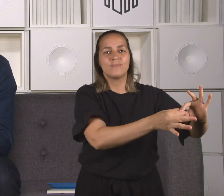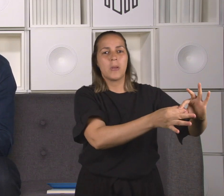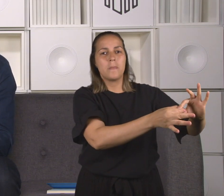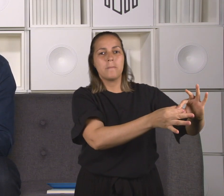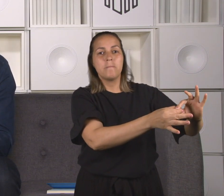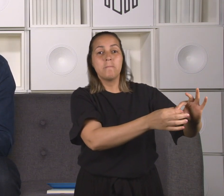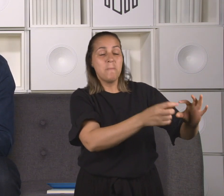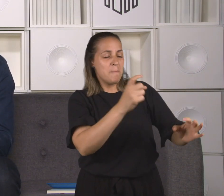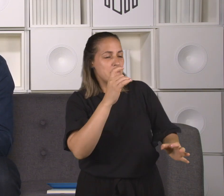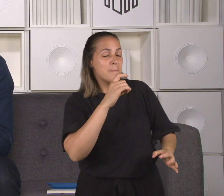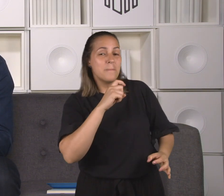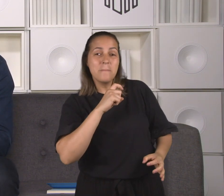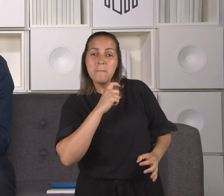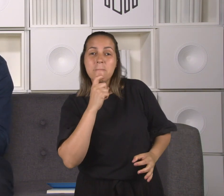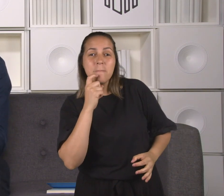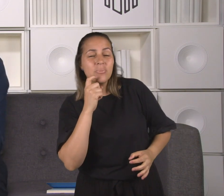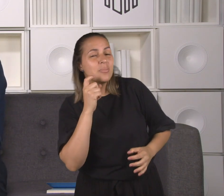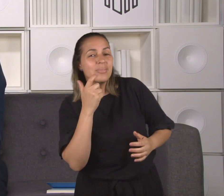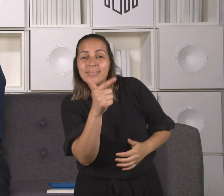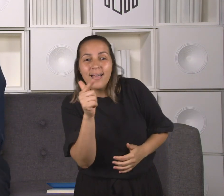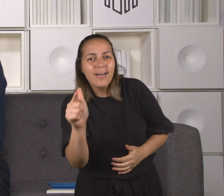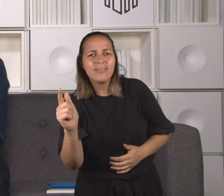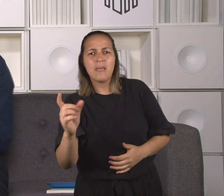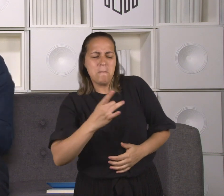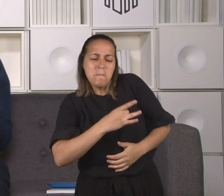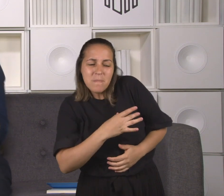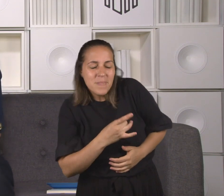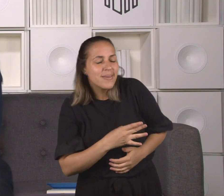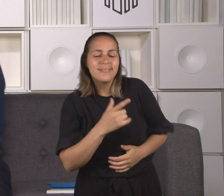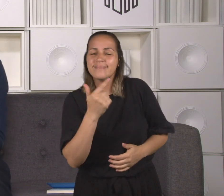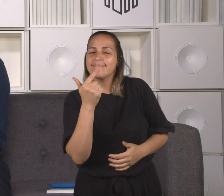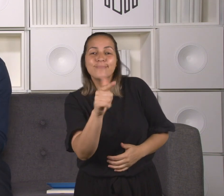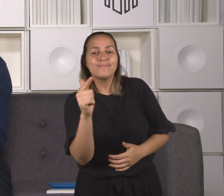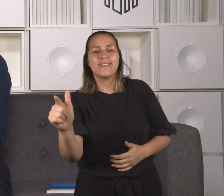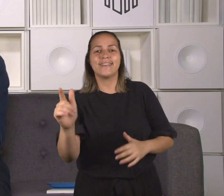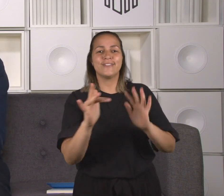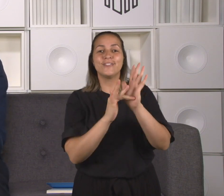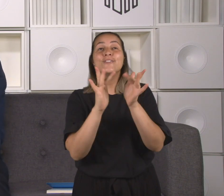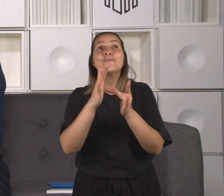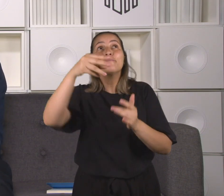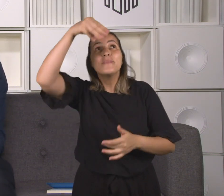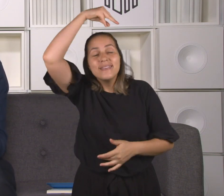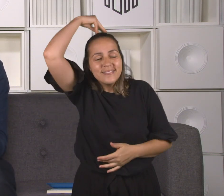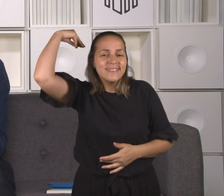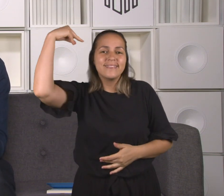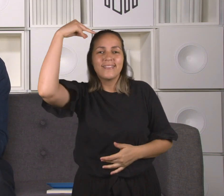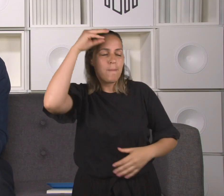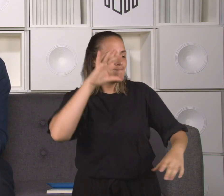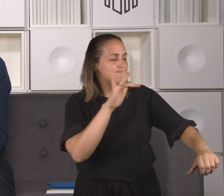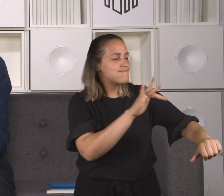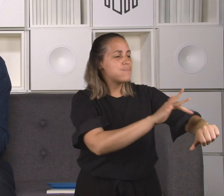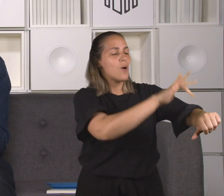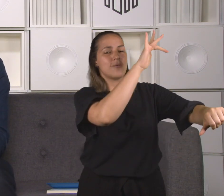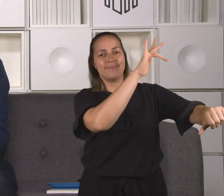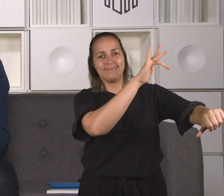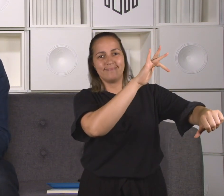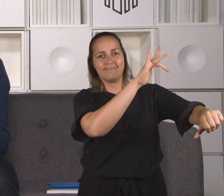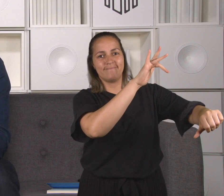impuro. Isso faz lembrar uma lenda que há um dos concílios da igreja